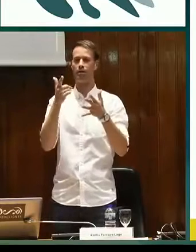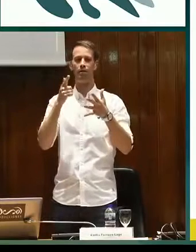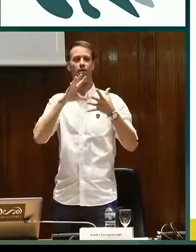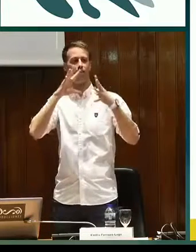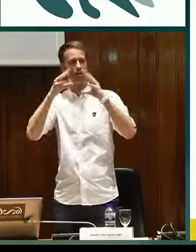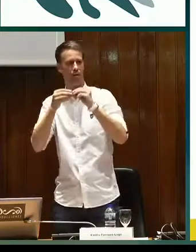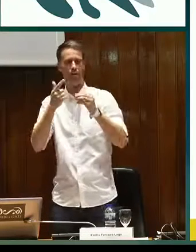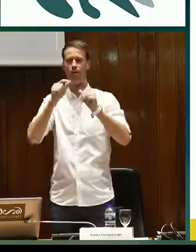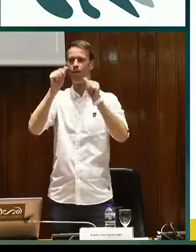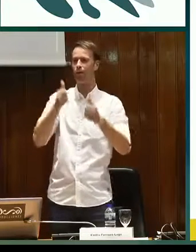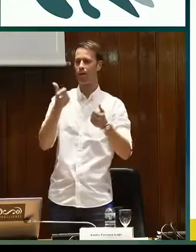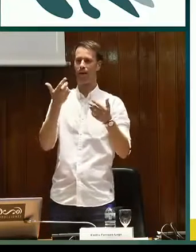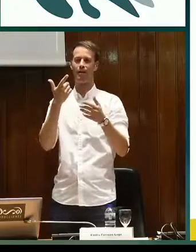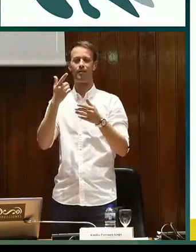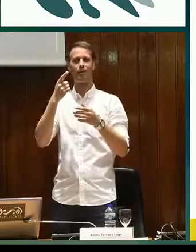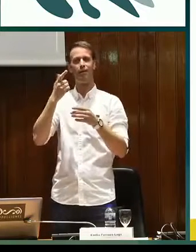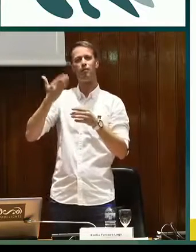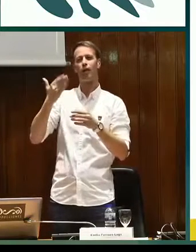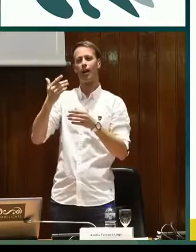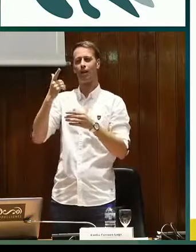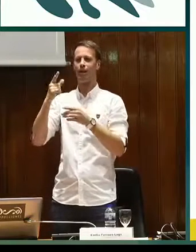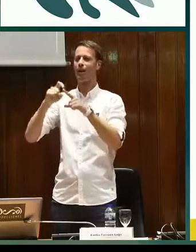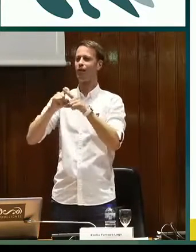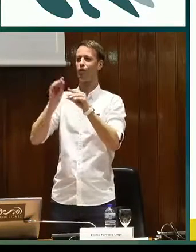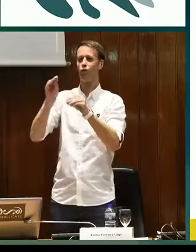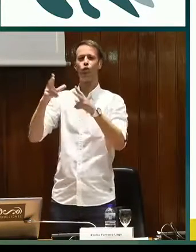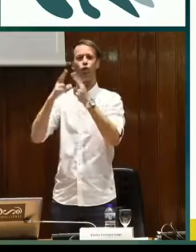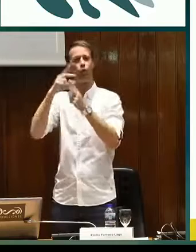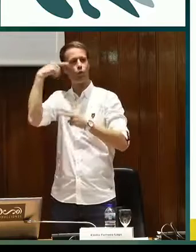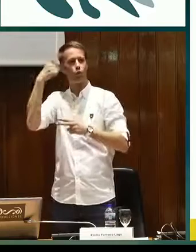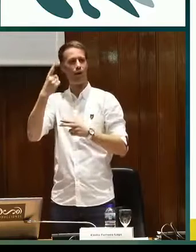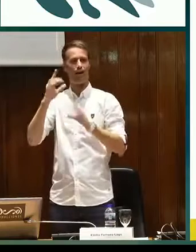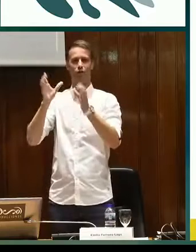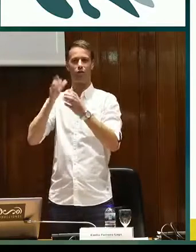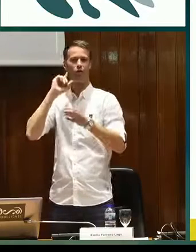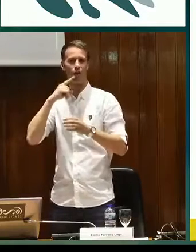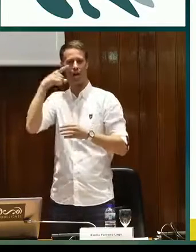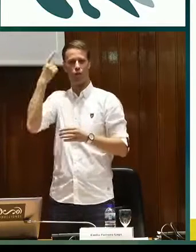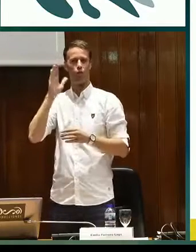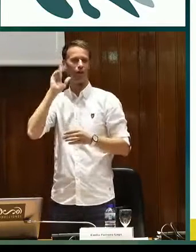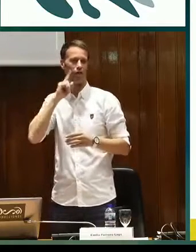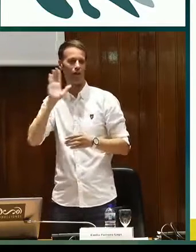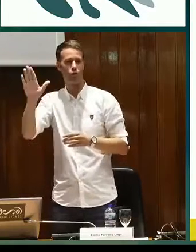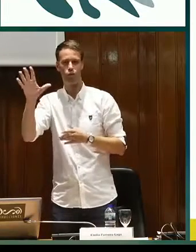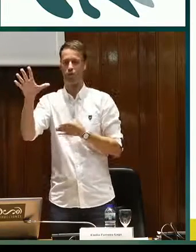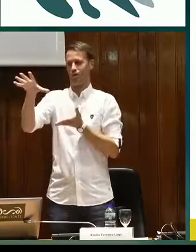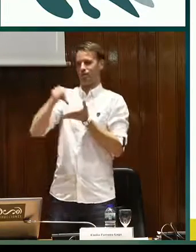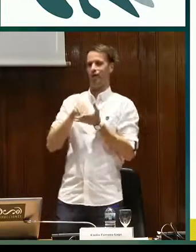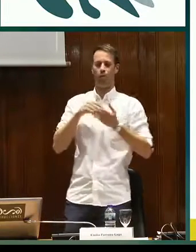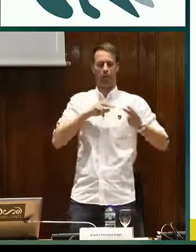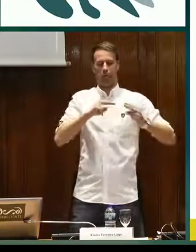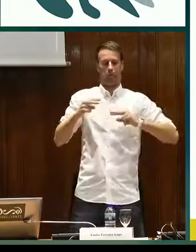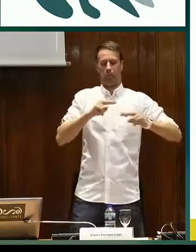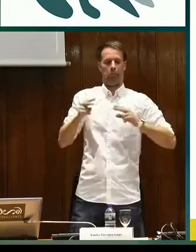Creemos que es muy importante que la lengua de signos esté adaptada al carácter sociocultural de la comunidad sorda,